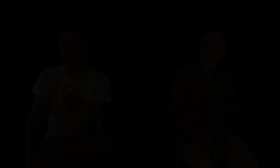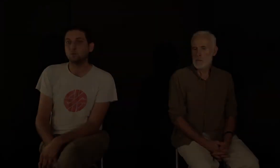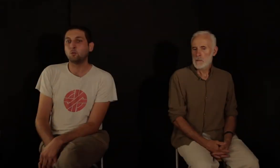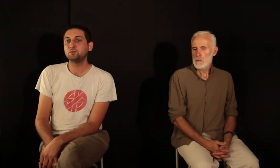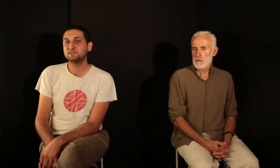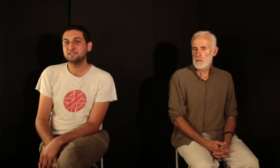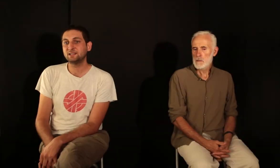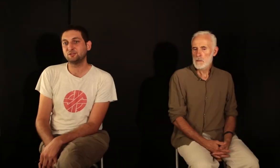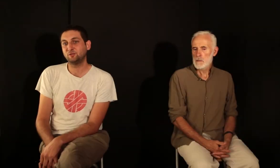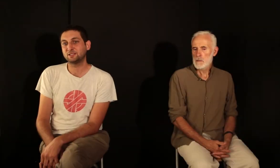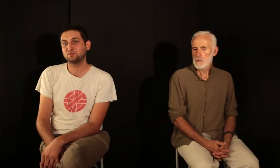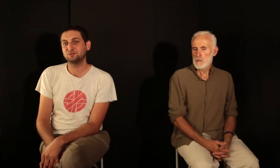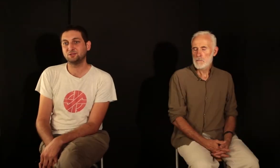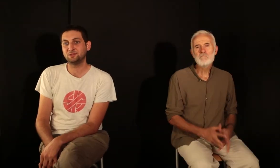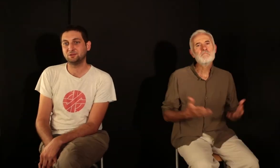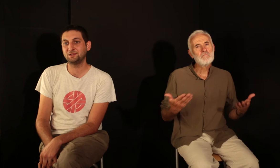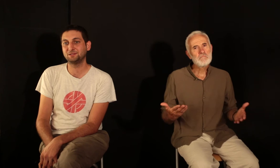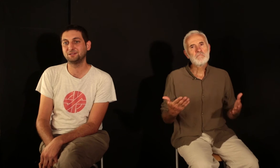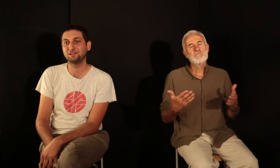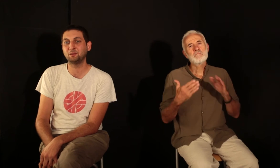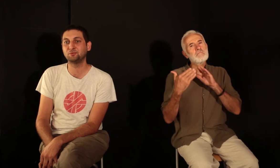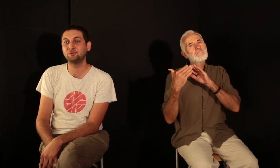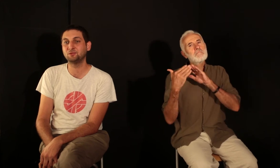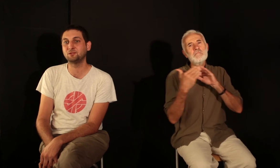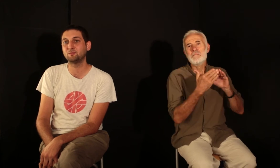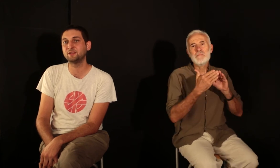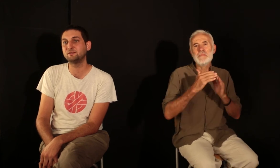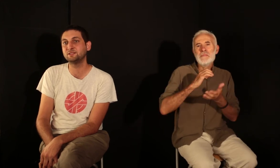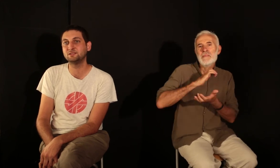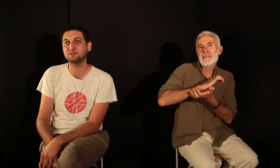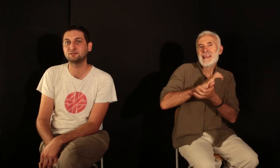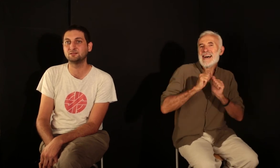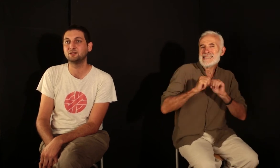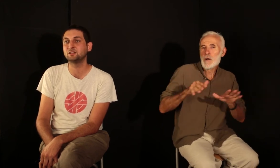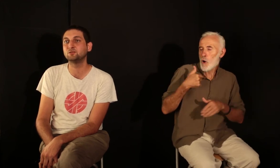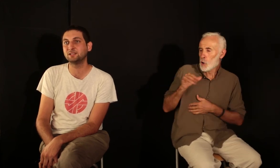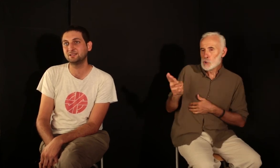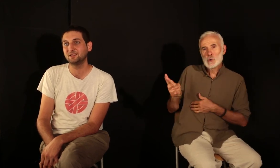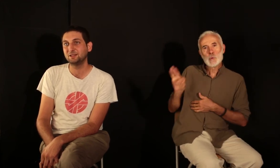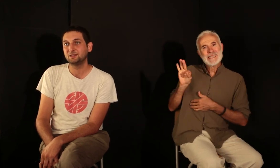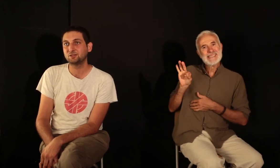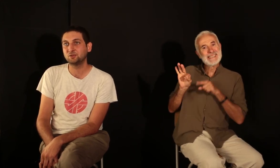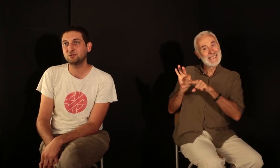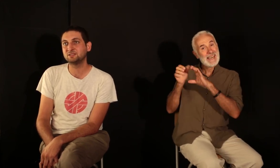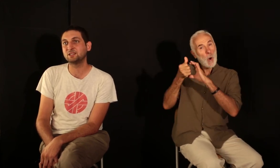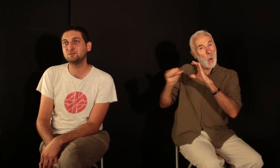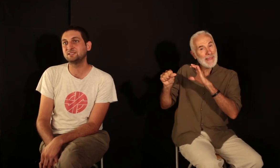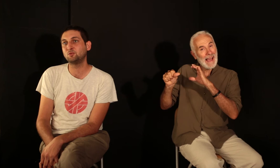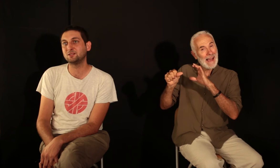On peut se dire, de façon un peu, à mon avis, erronée, que les États-Unis, c'est loin,